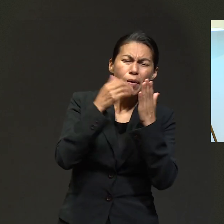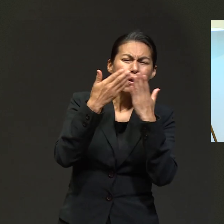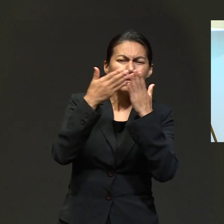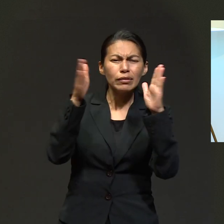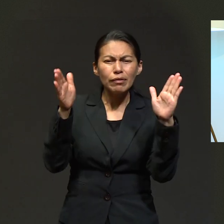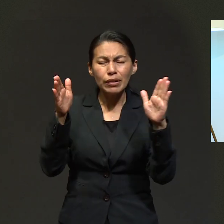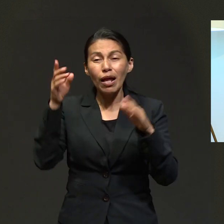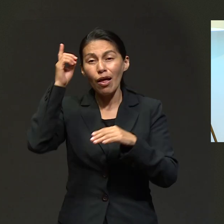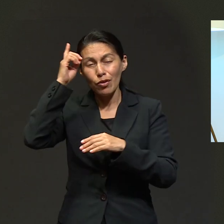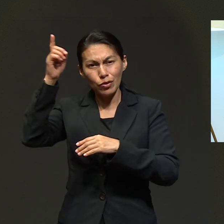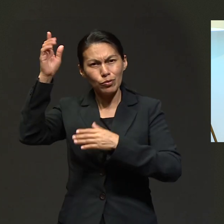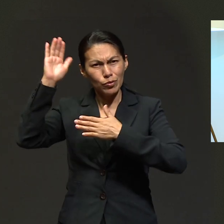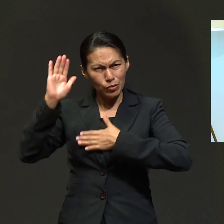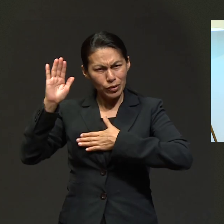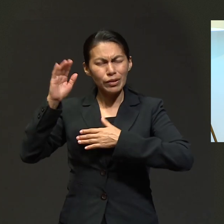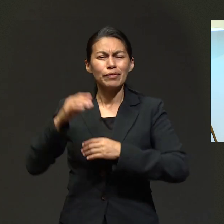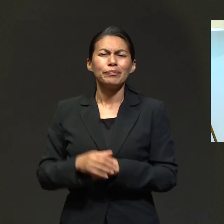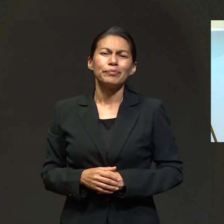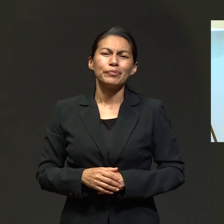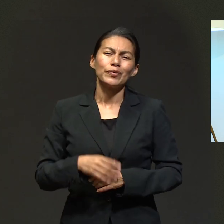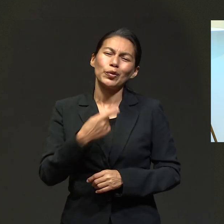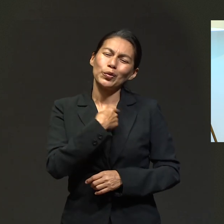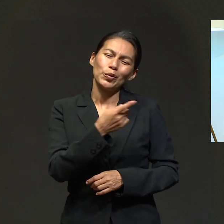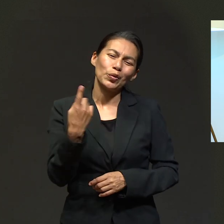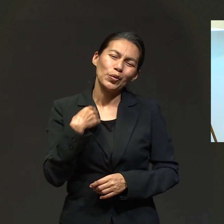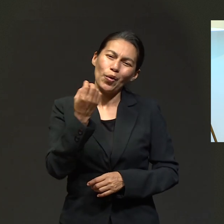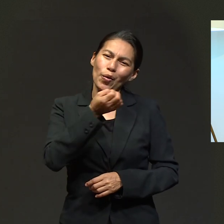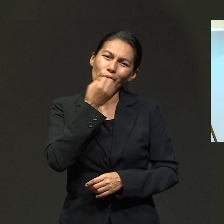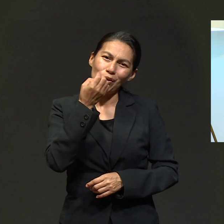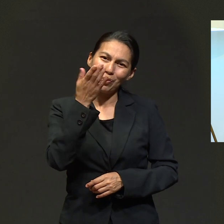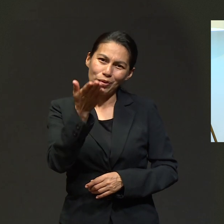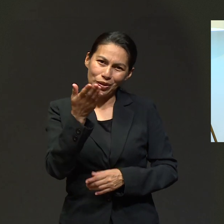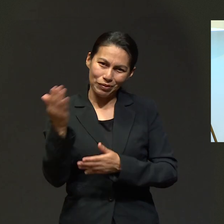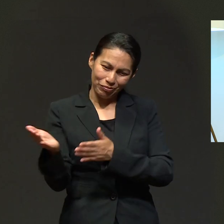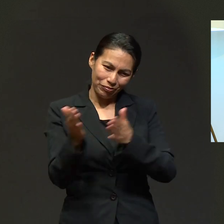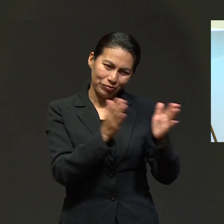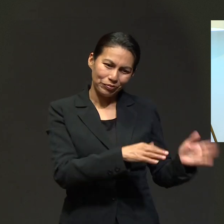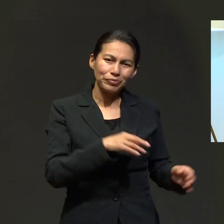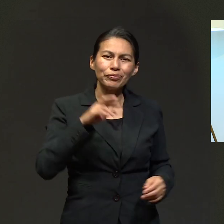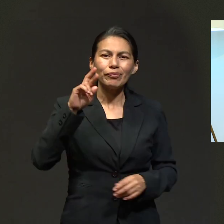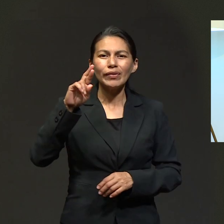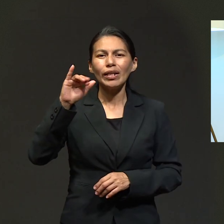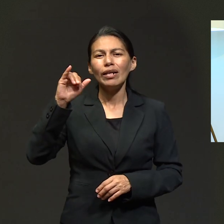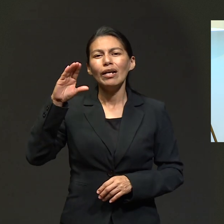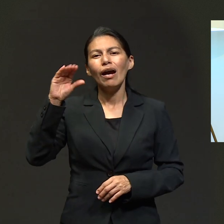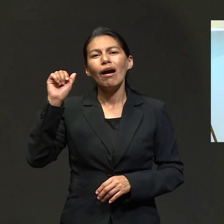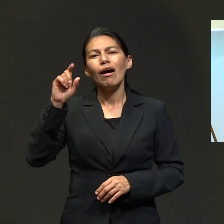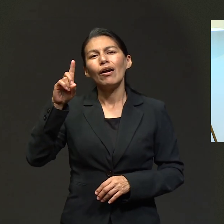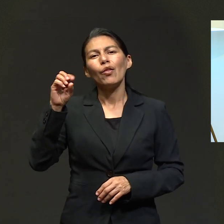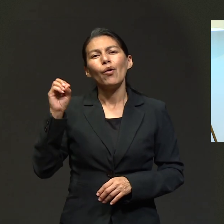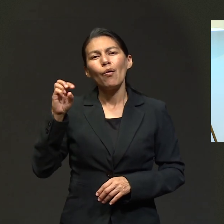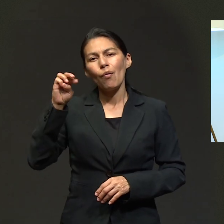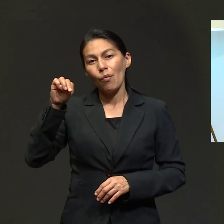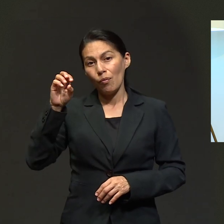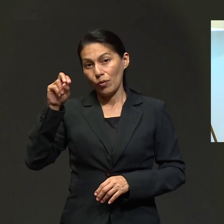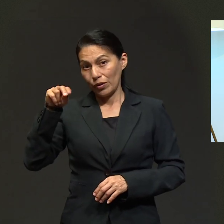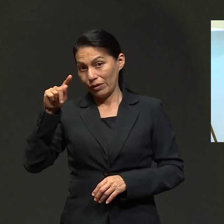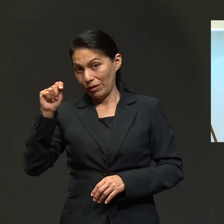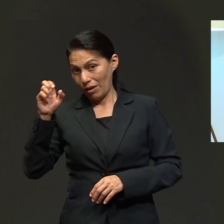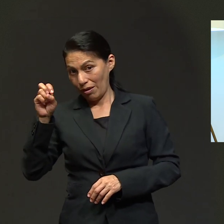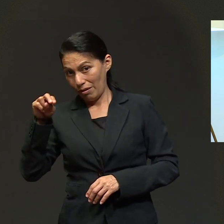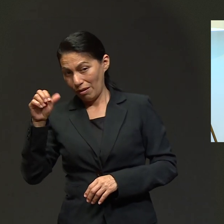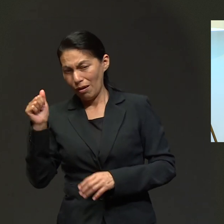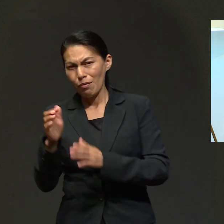Y vamos a estar orando por ti. Ricardo Montana, buenas noches. Pido orar por el joven Ever, ya que pronto